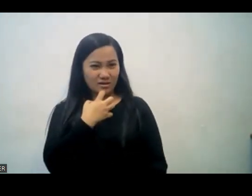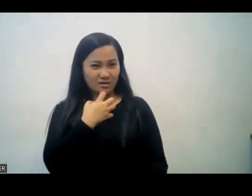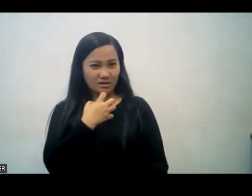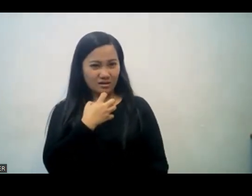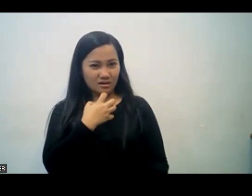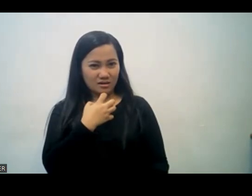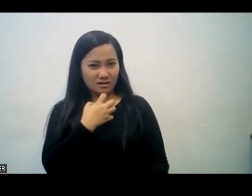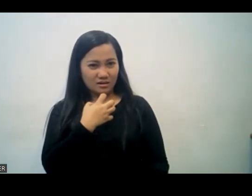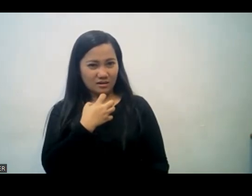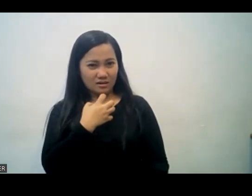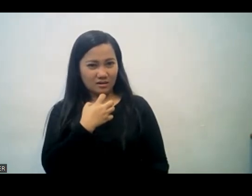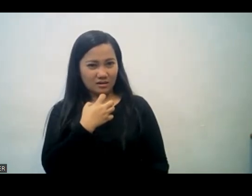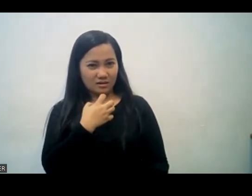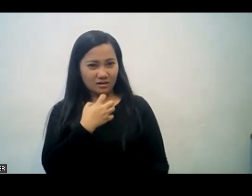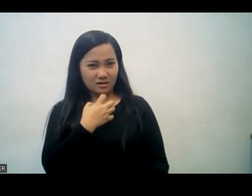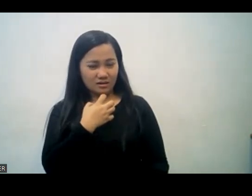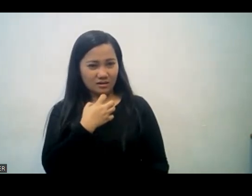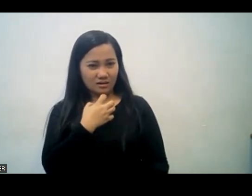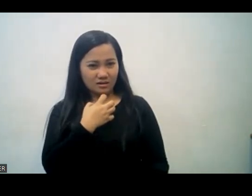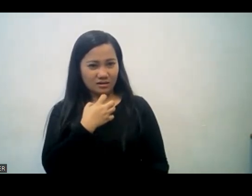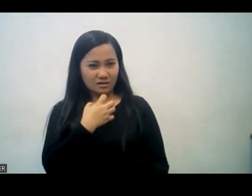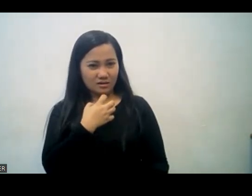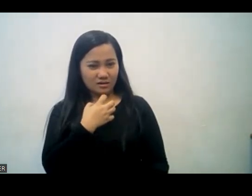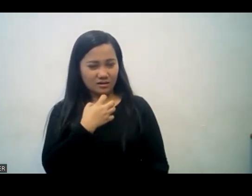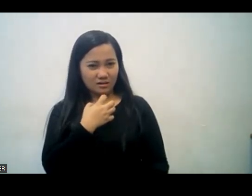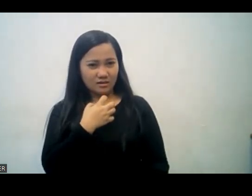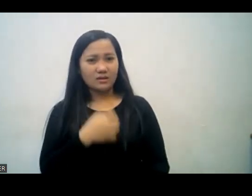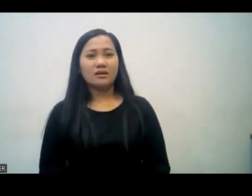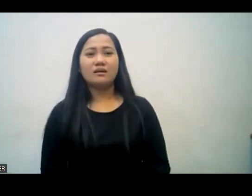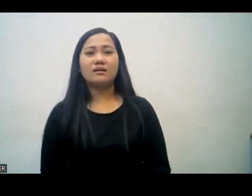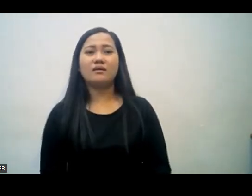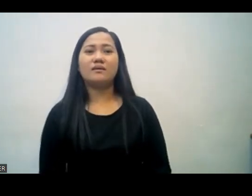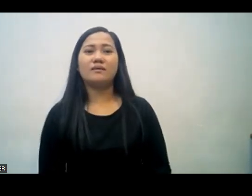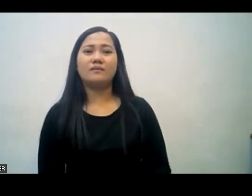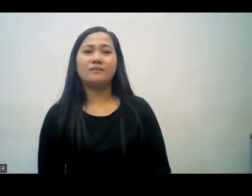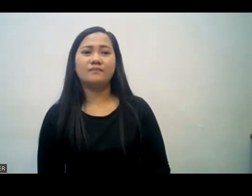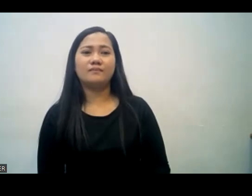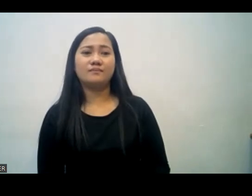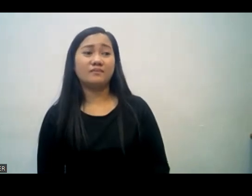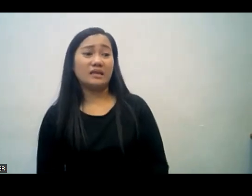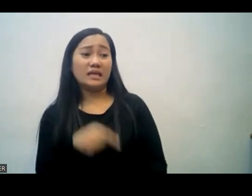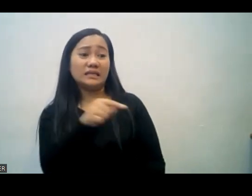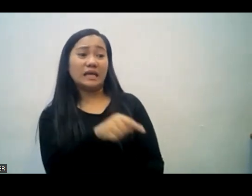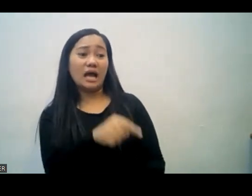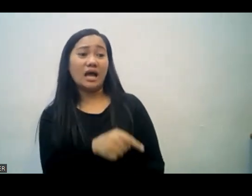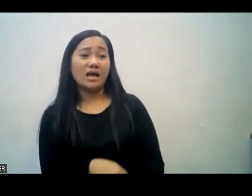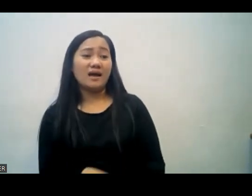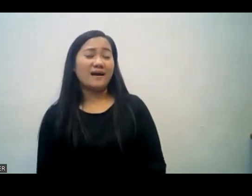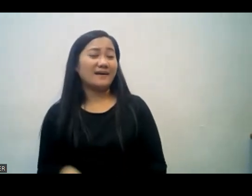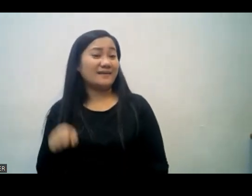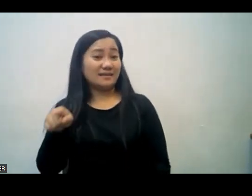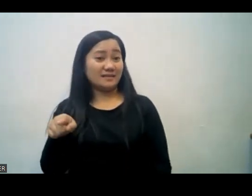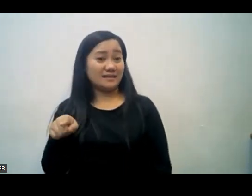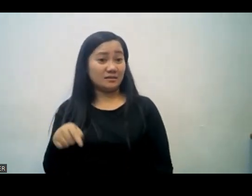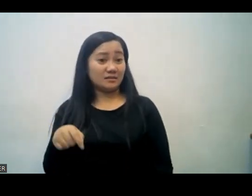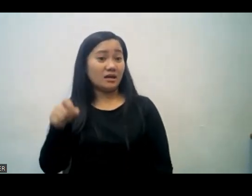she doesn't even remember she departed from the church three or four years. Dahil lamang